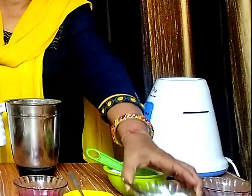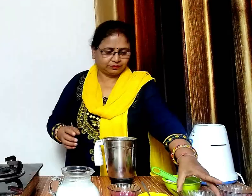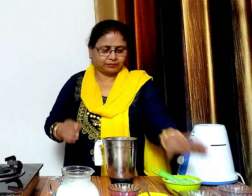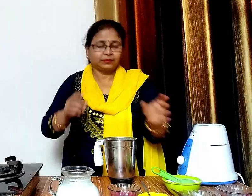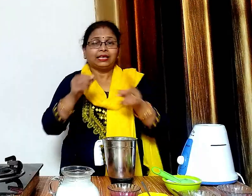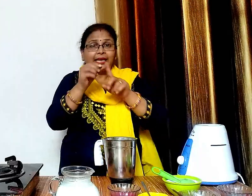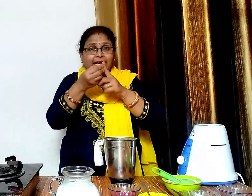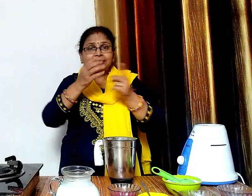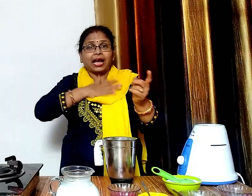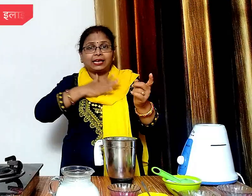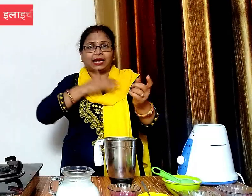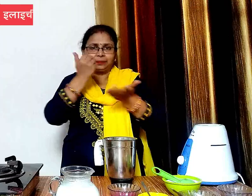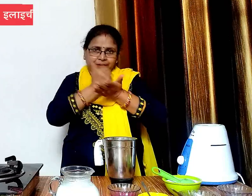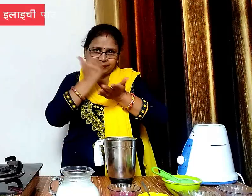एक चमस लाइची पाउडर